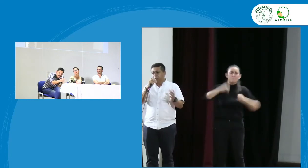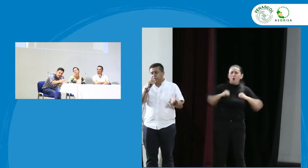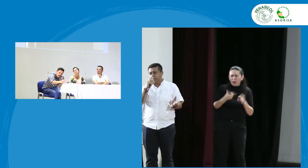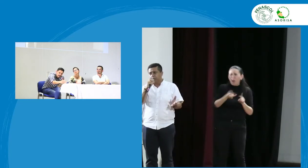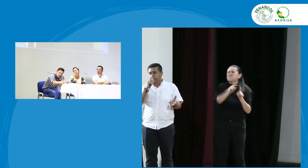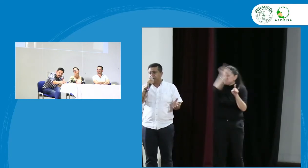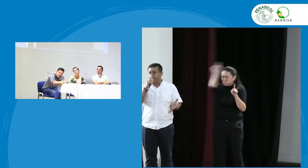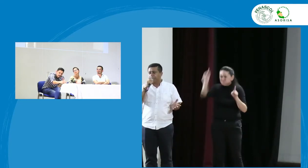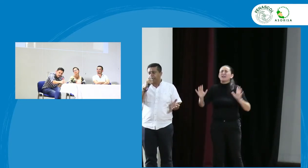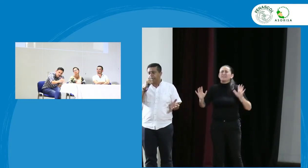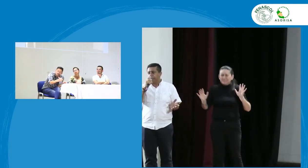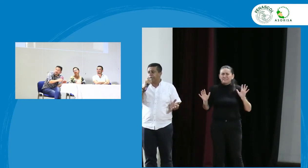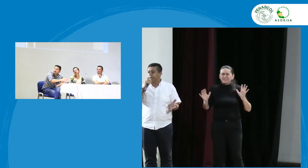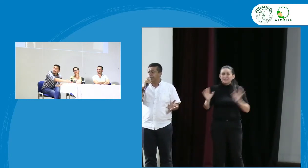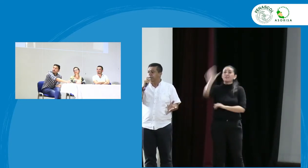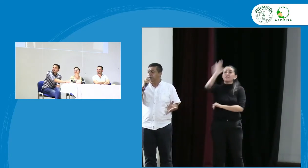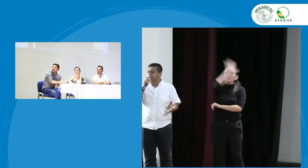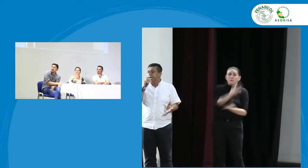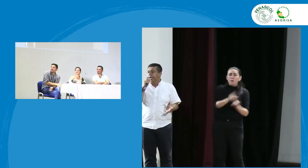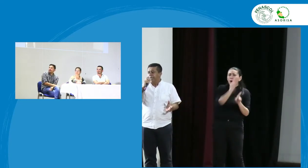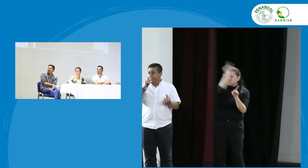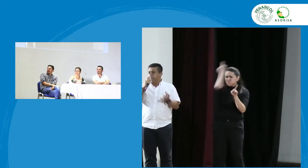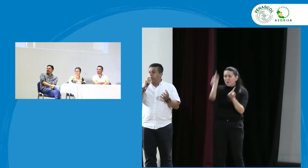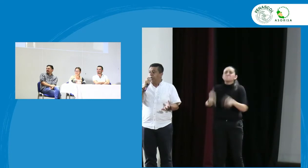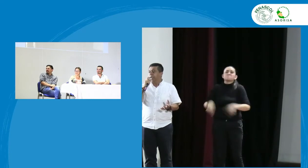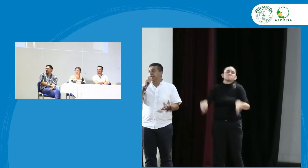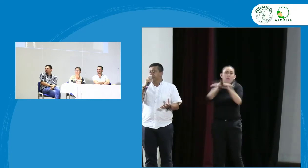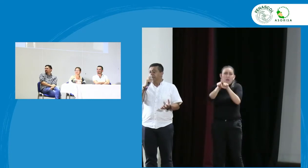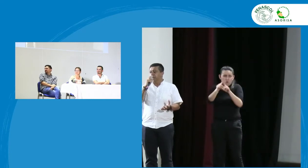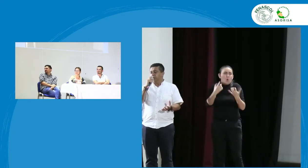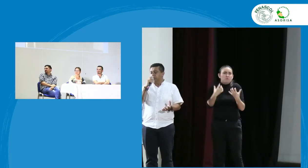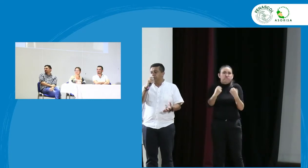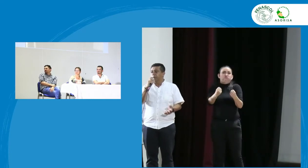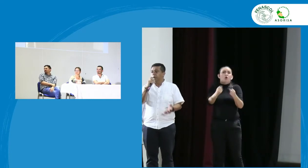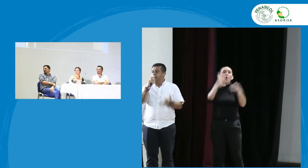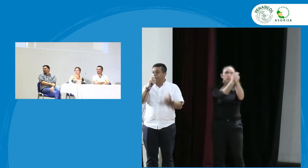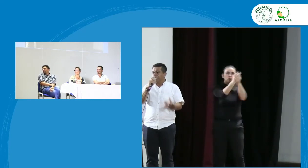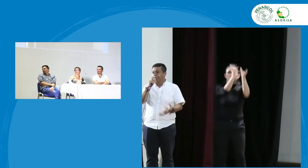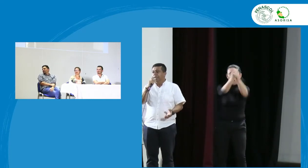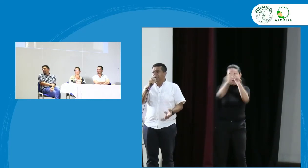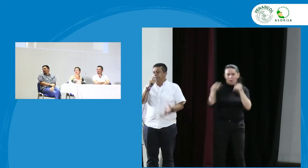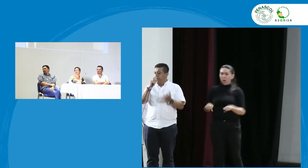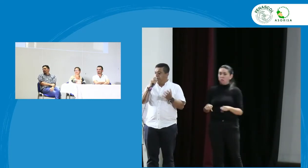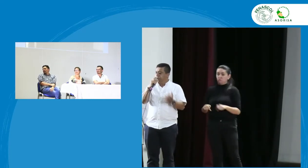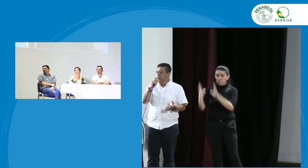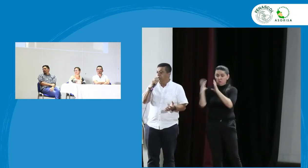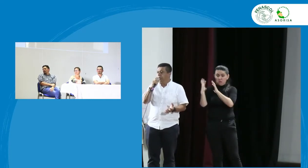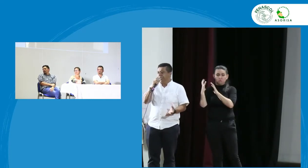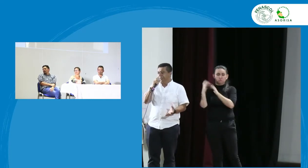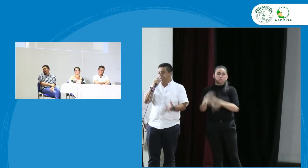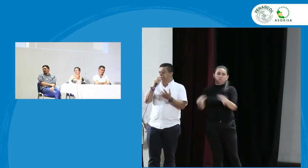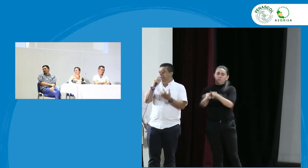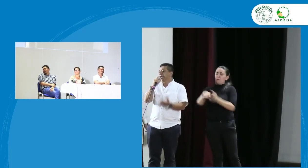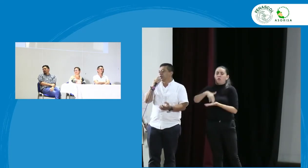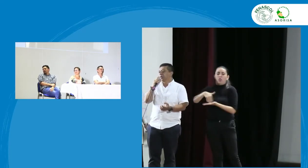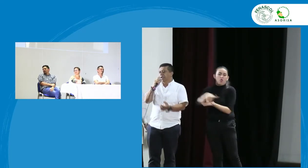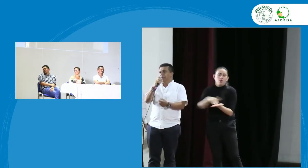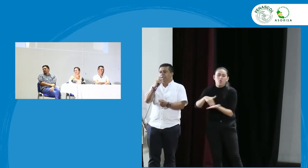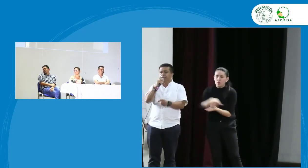otros departamentos está muy fuerte el tema de la inclusión pero en Papayán seguimos siendo débiles necesitamos realmente